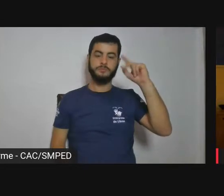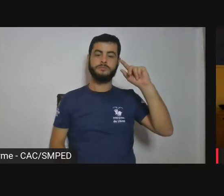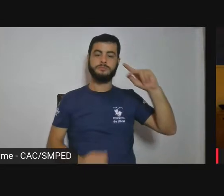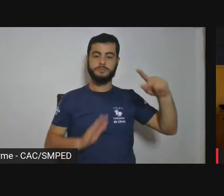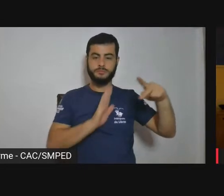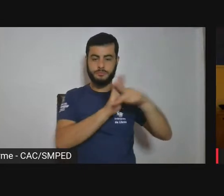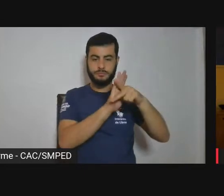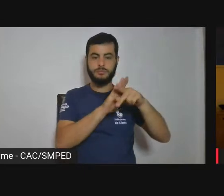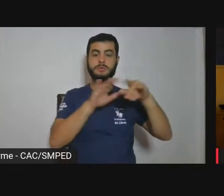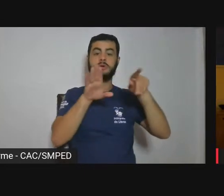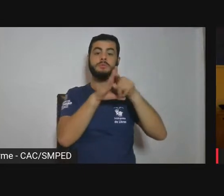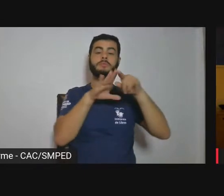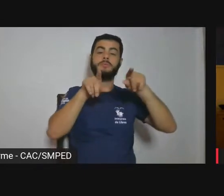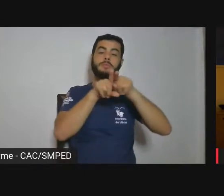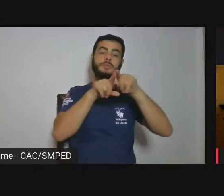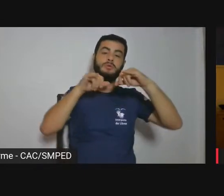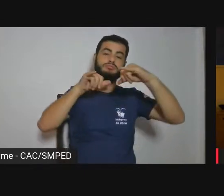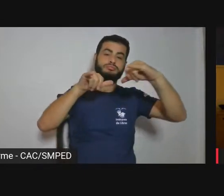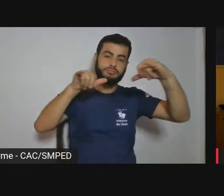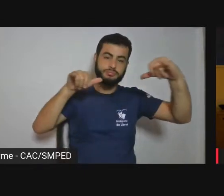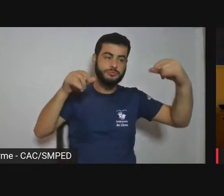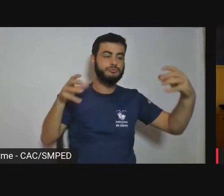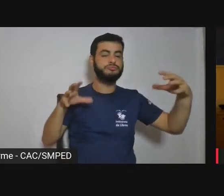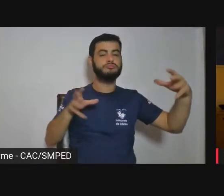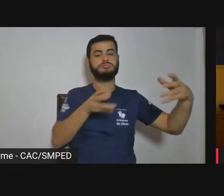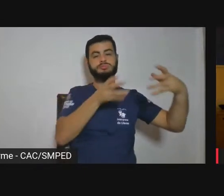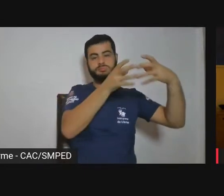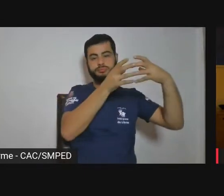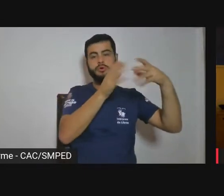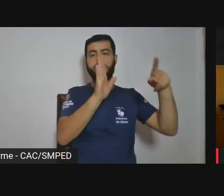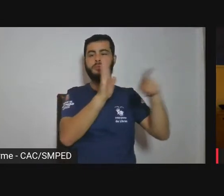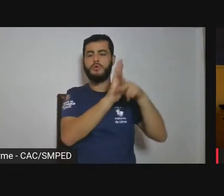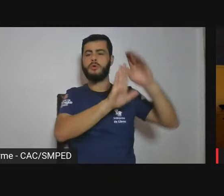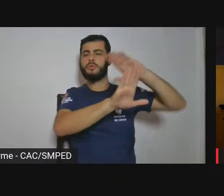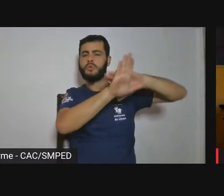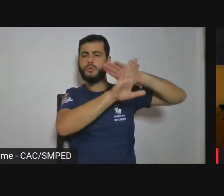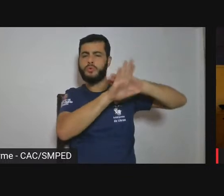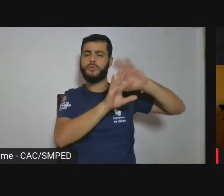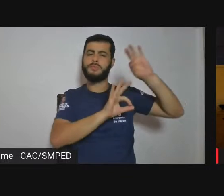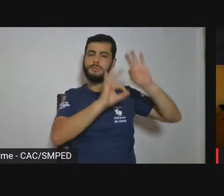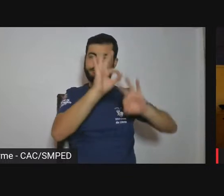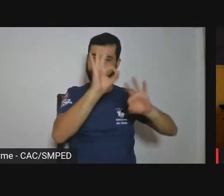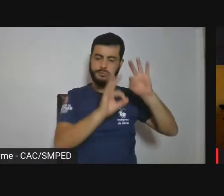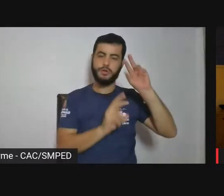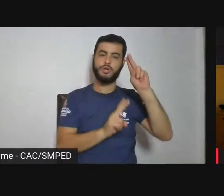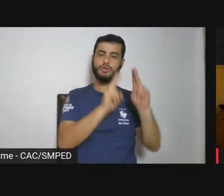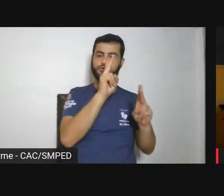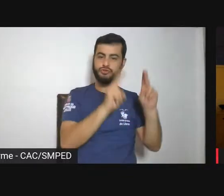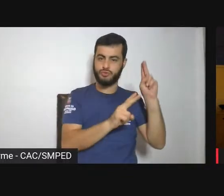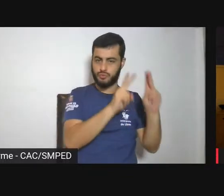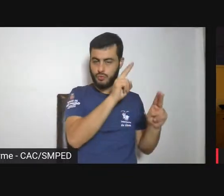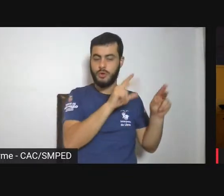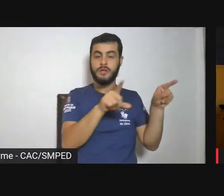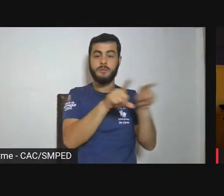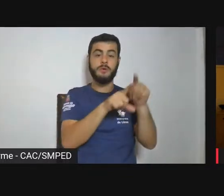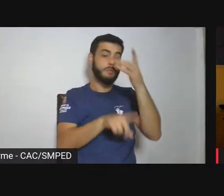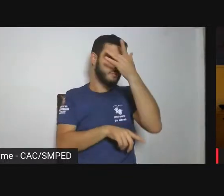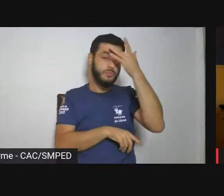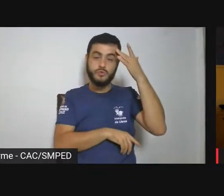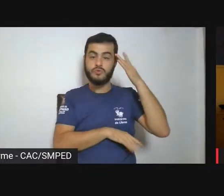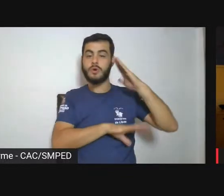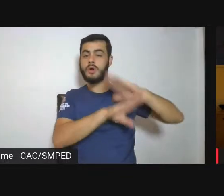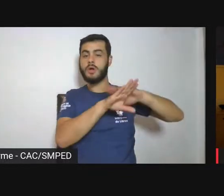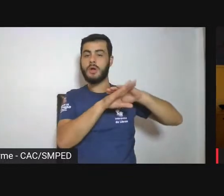especial a equipe editorial e de produção e aos maravilhosos técnicos que não